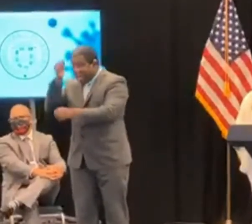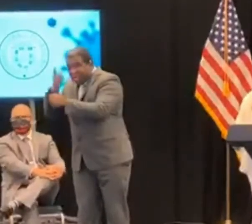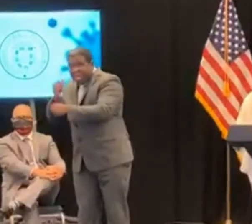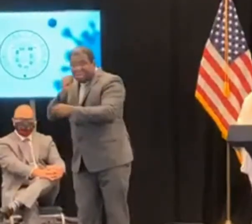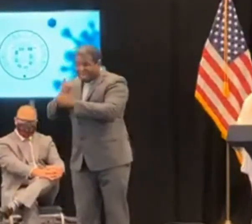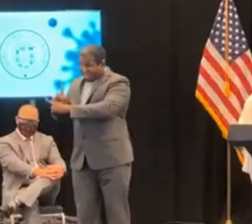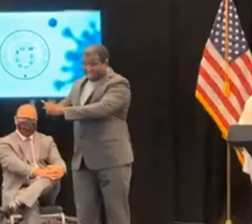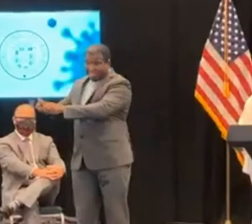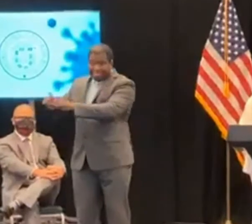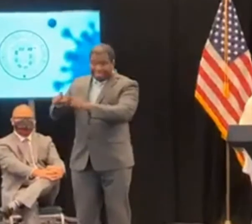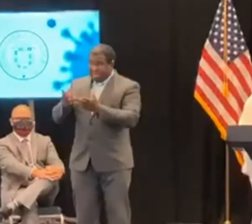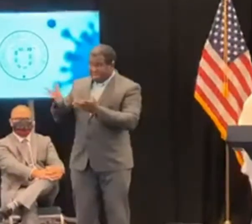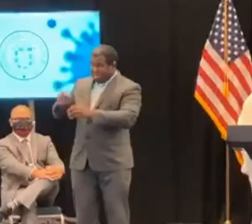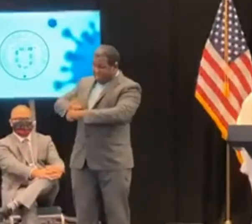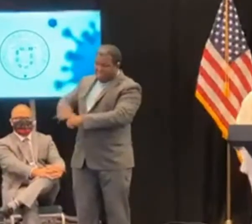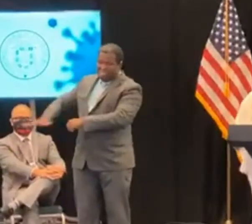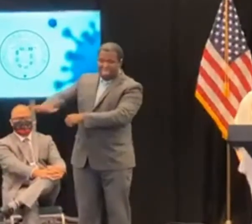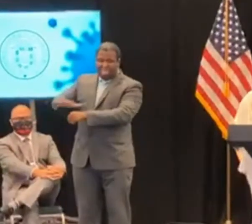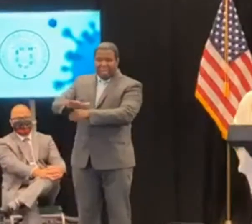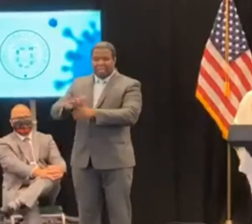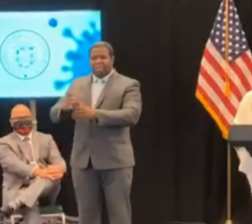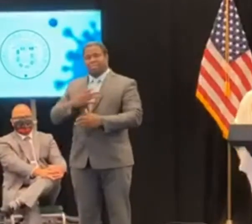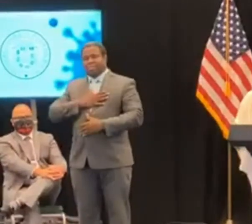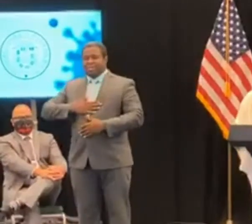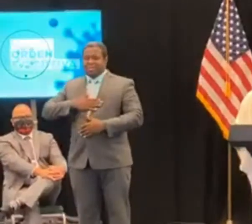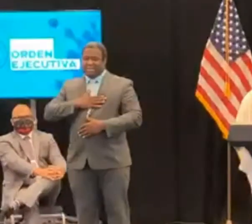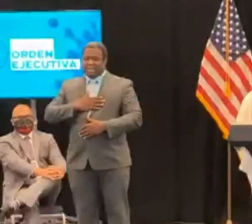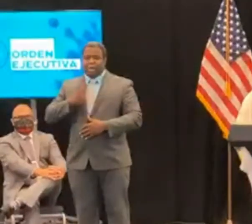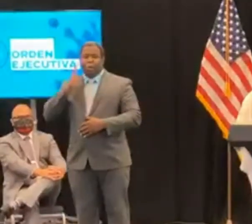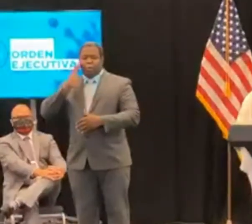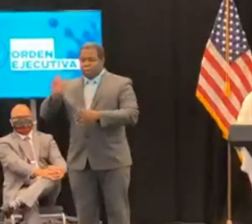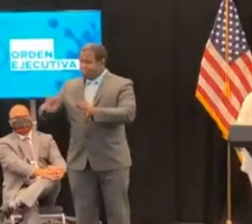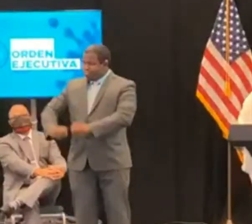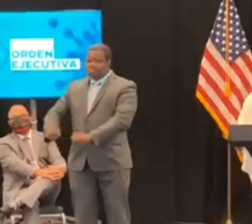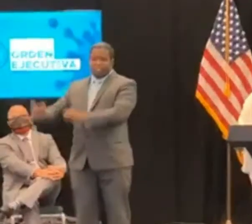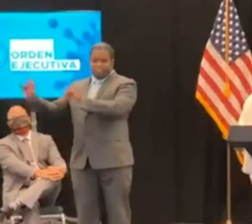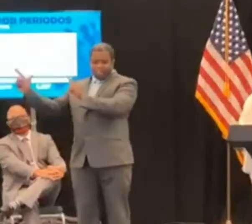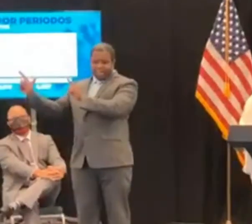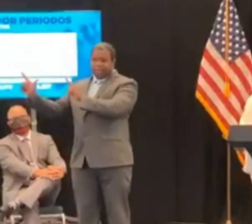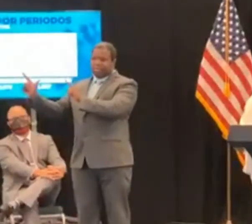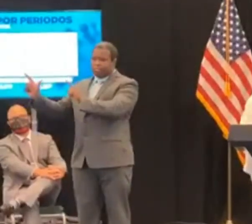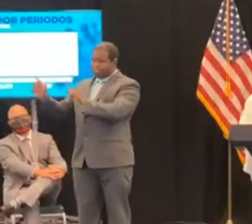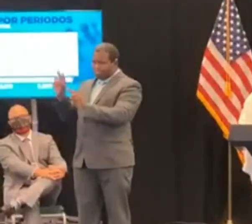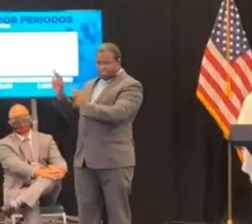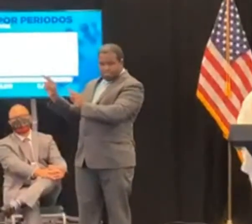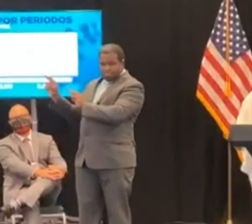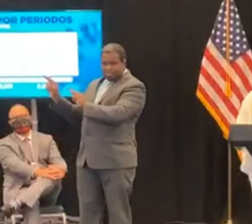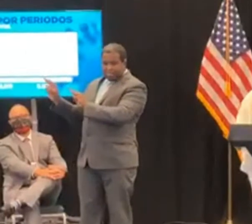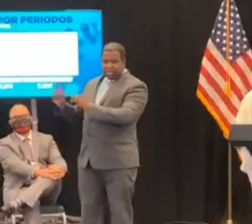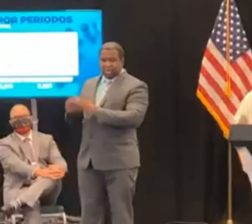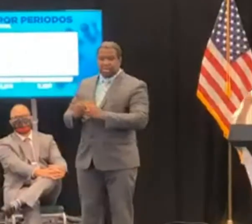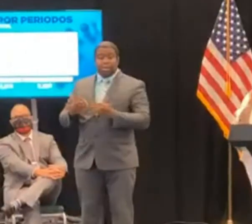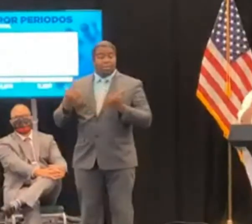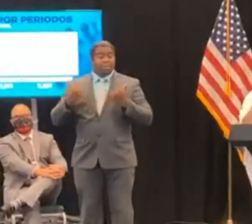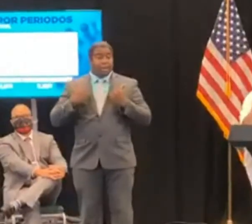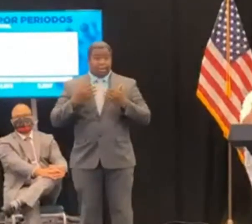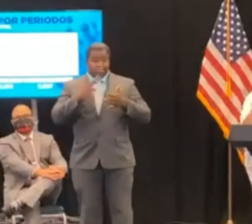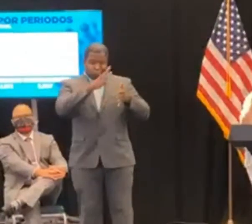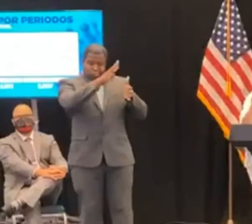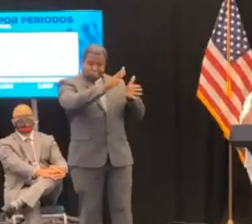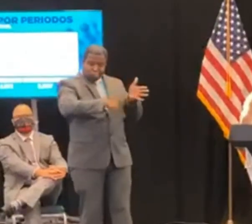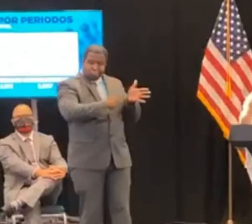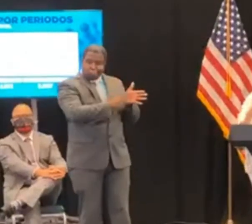en la gráfica que se presentará próximamente, los casos confirmados por el Departamento de Salud del 1